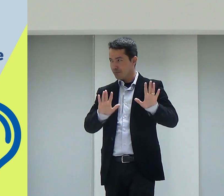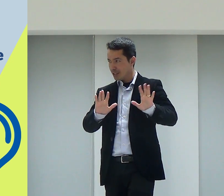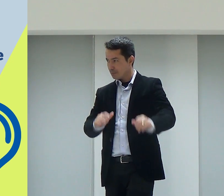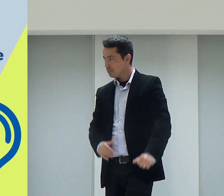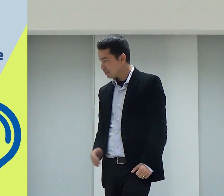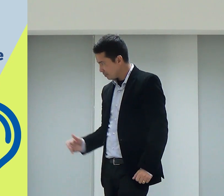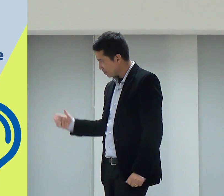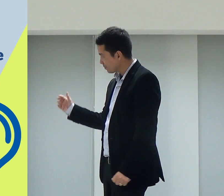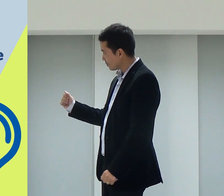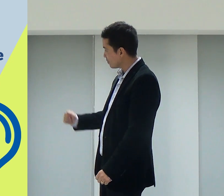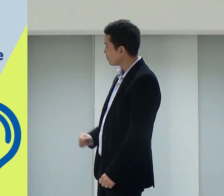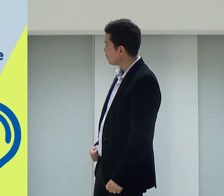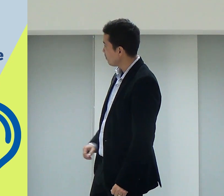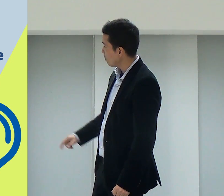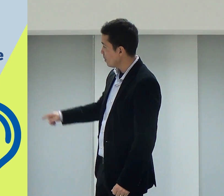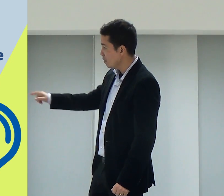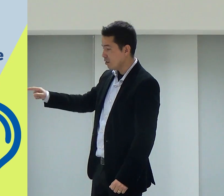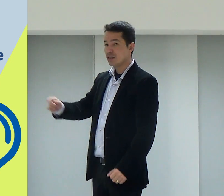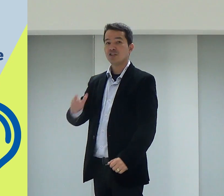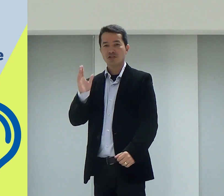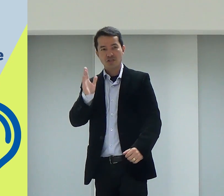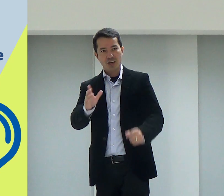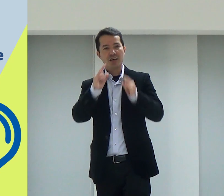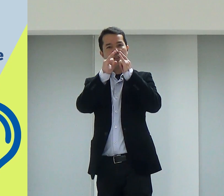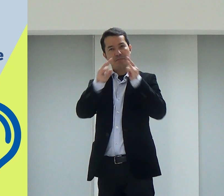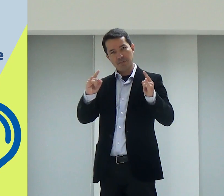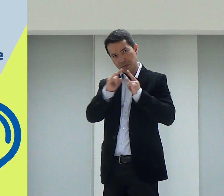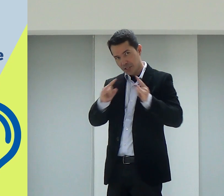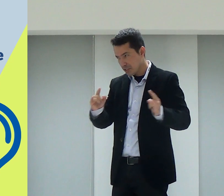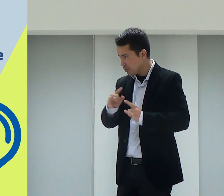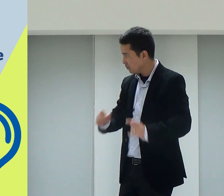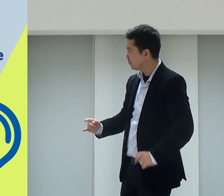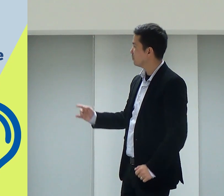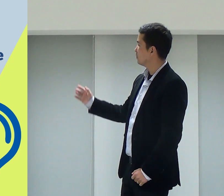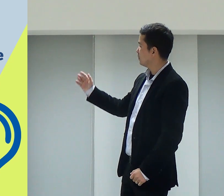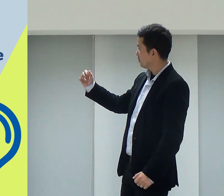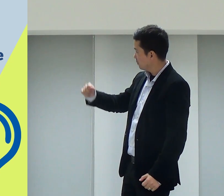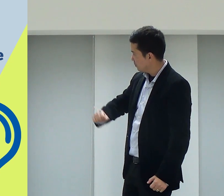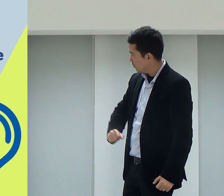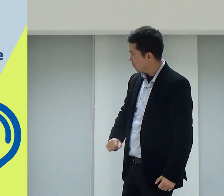Vocês vão ficar desmolados. Peraí. Tá, já falei, né? Desse retiro.